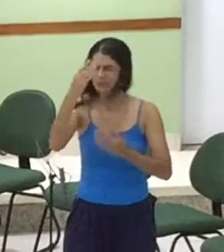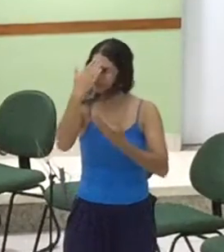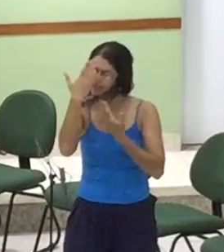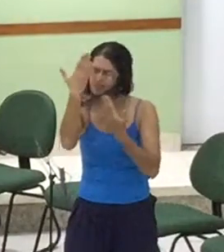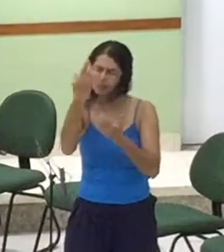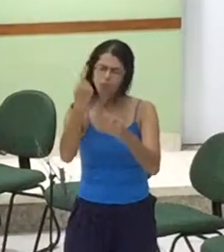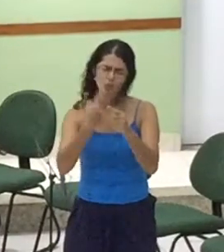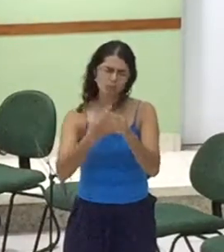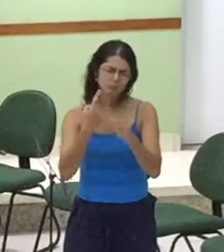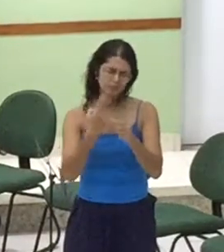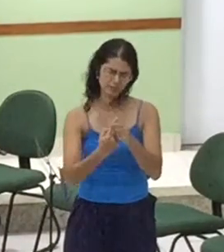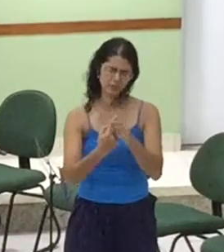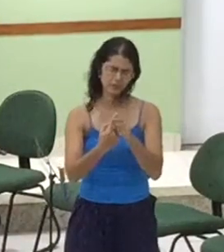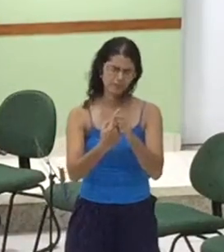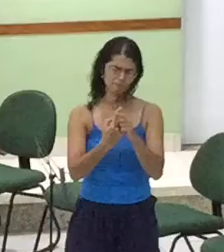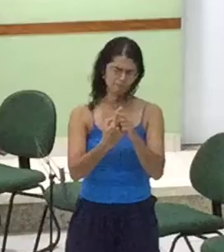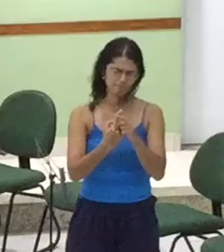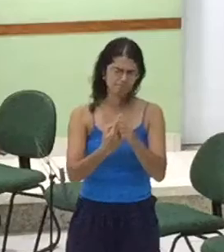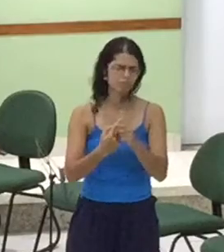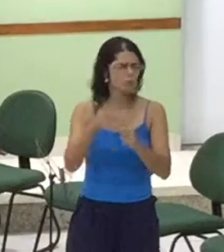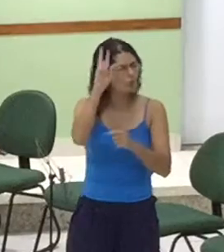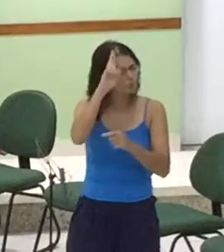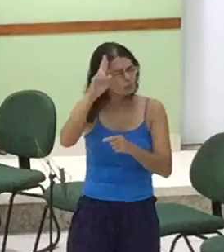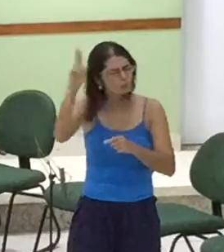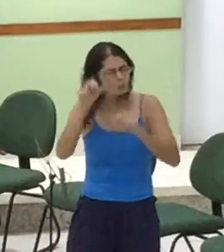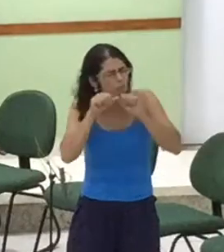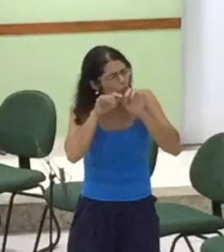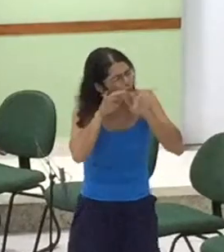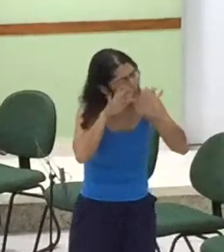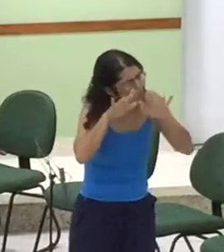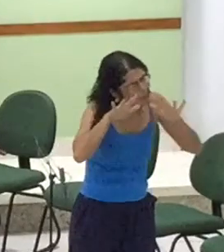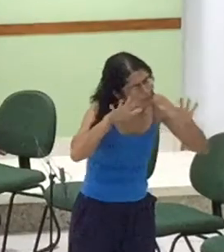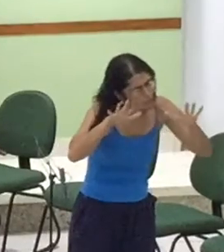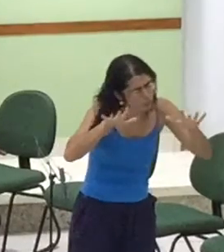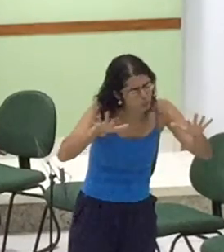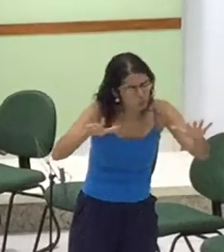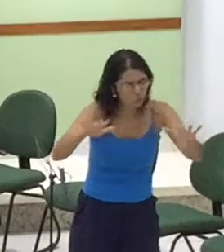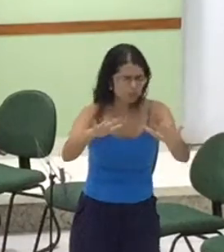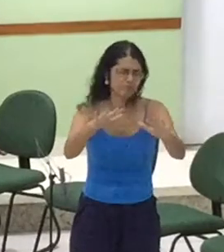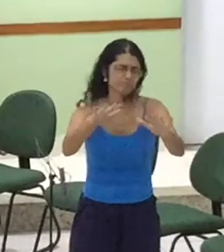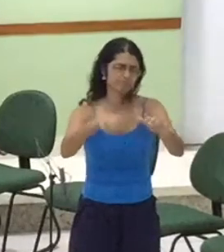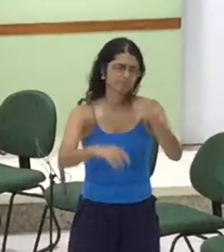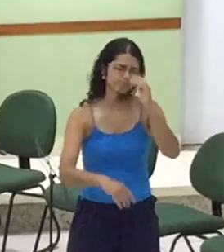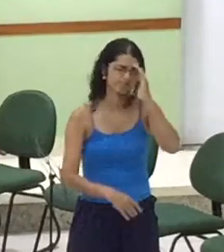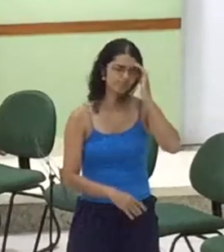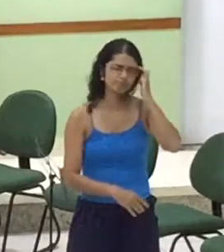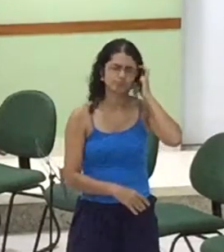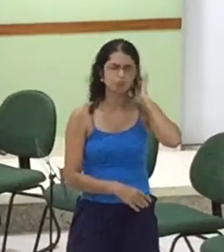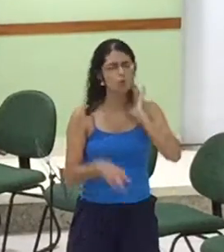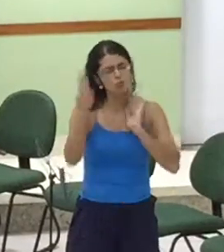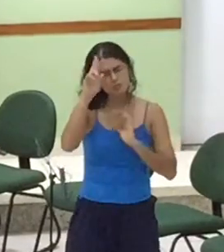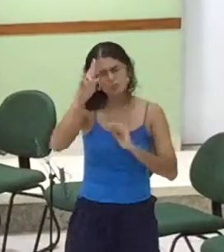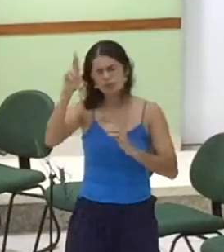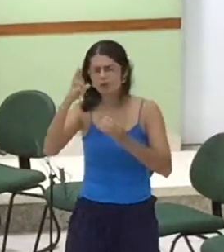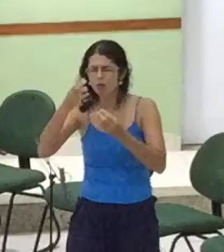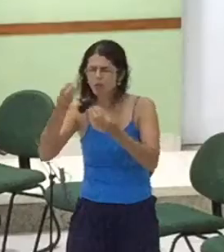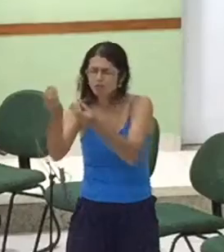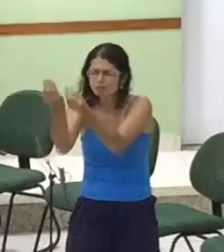Por todas as bênçãos Que Tu tens nos cercado Nos deste Senhor Mãe Nos deste Senhor